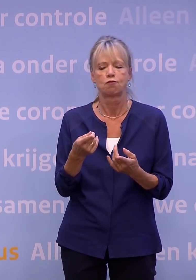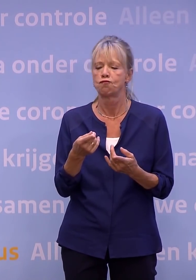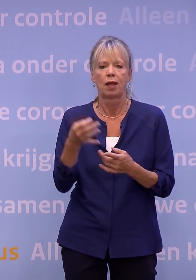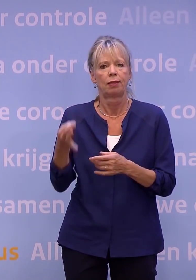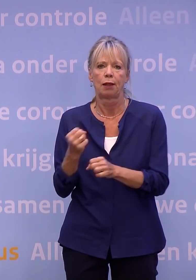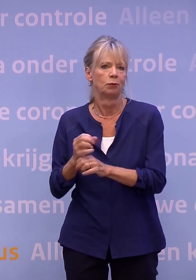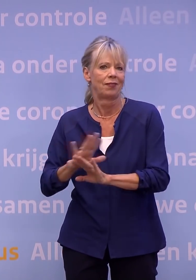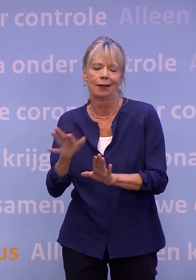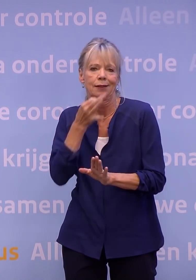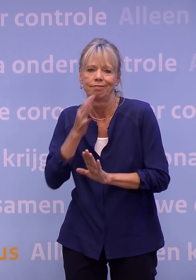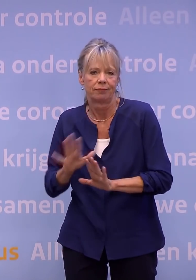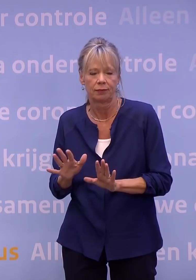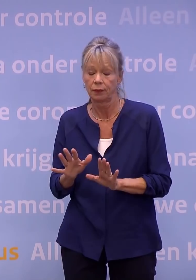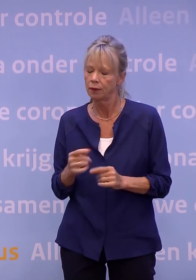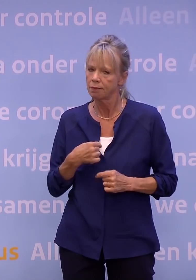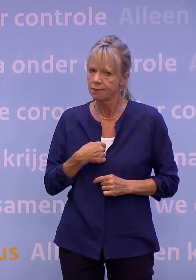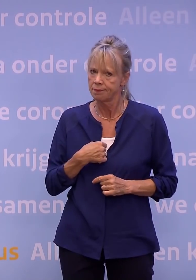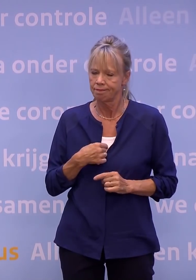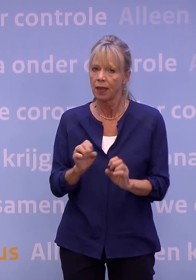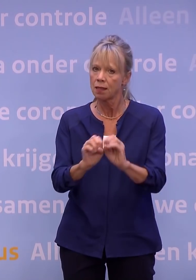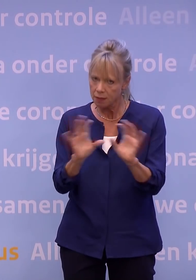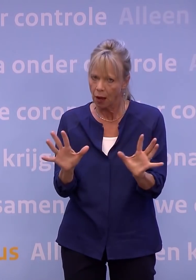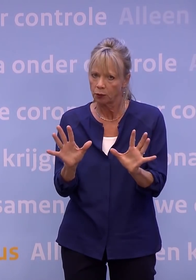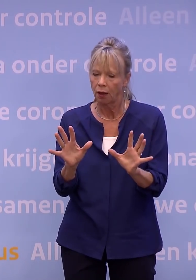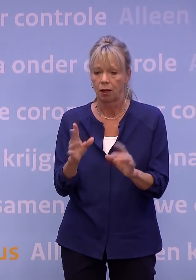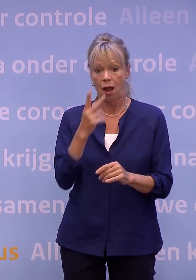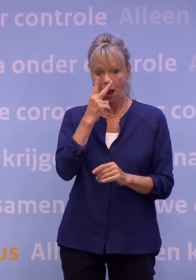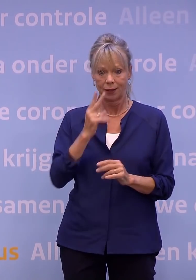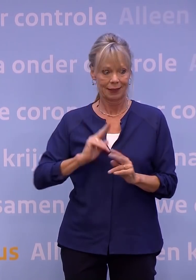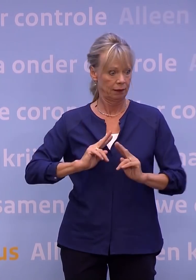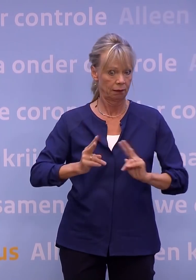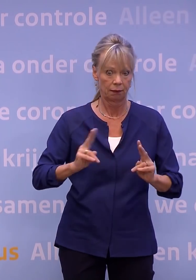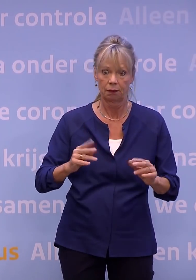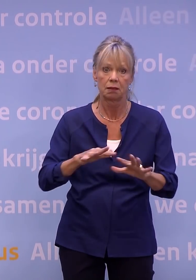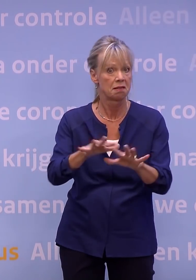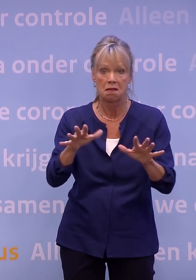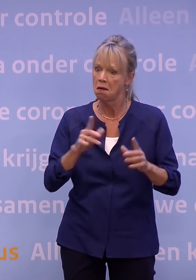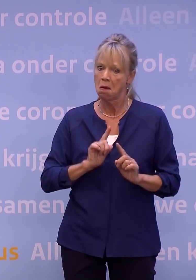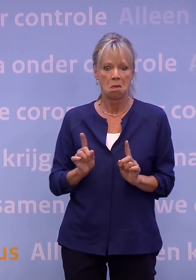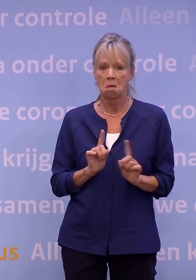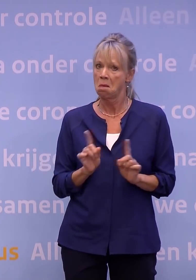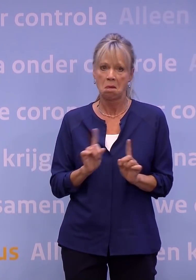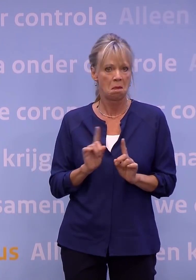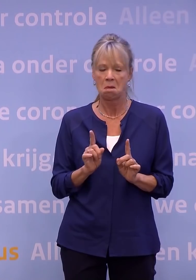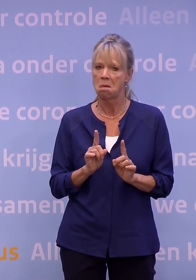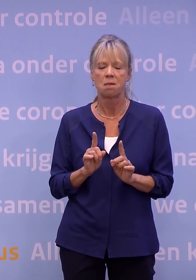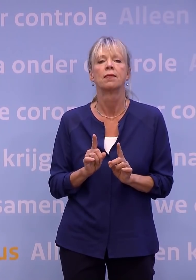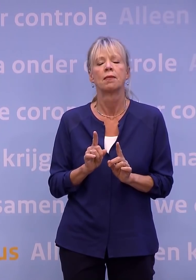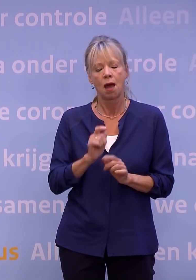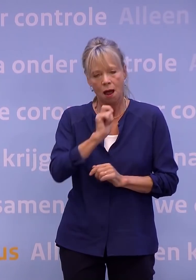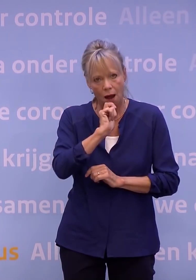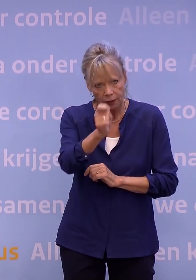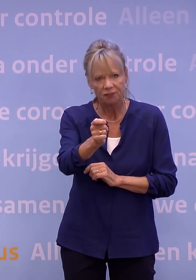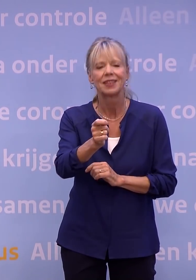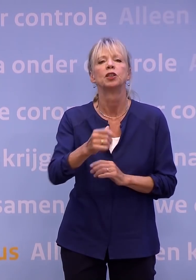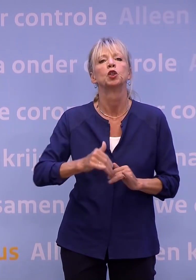ik daar duidelijk over zijn. De cijfers geven daar geen aanleiding toe, dus het advies blijft werk zoveel